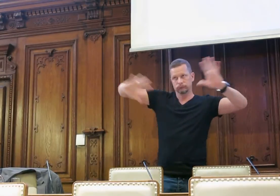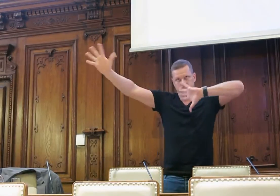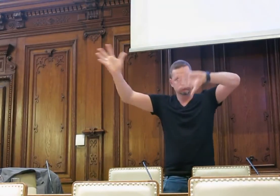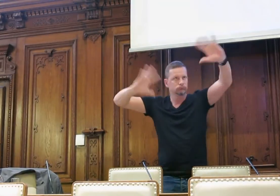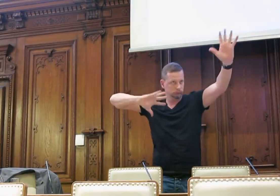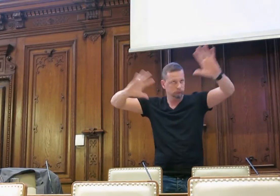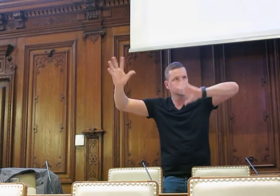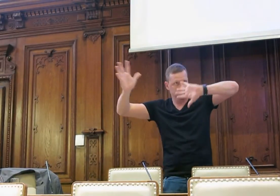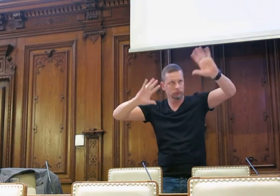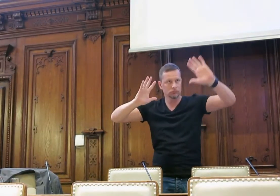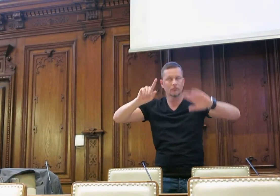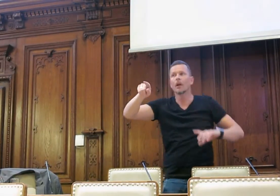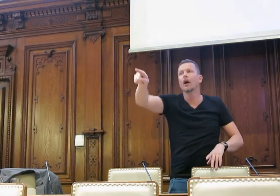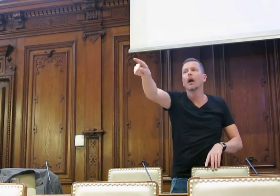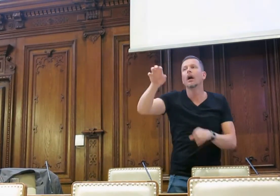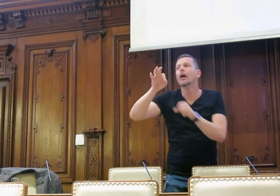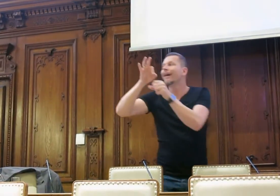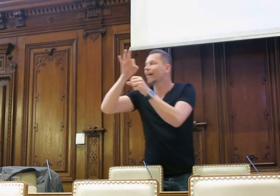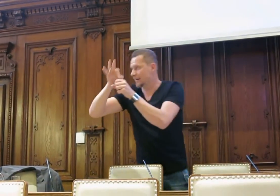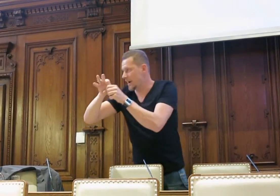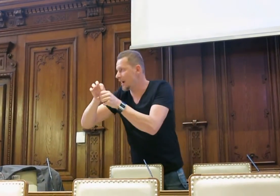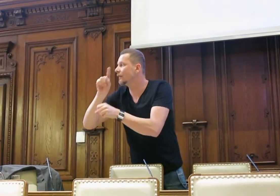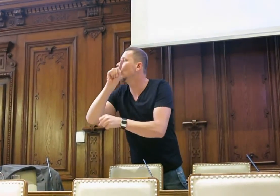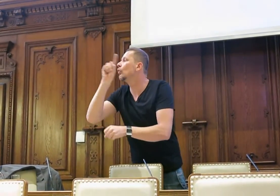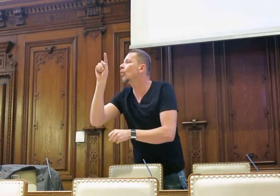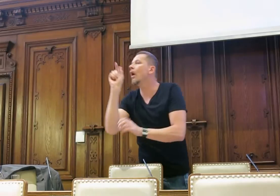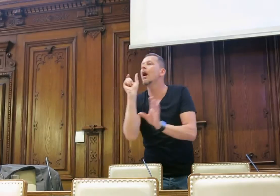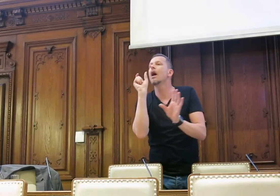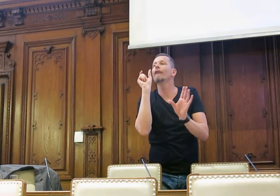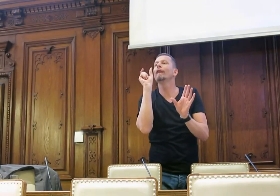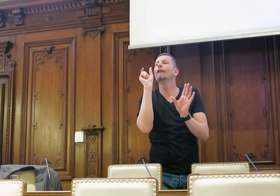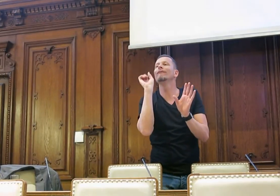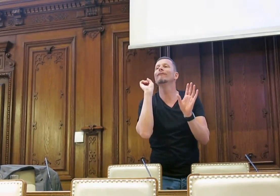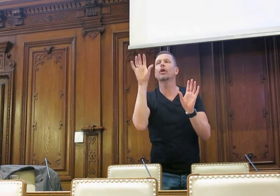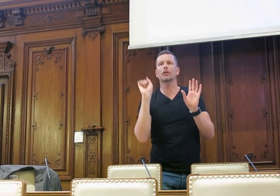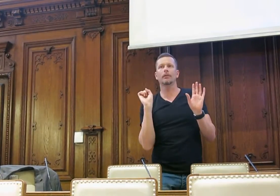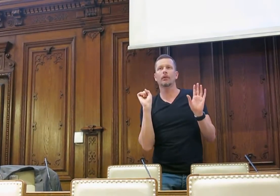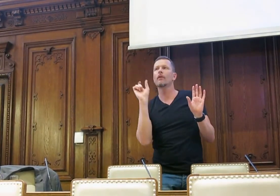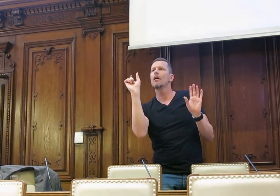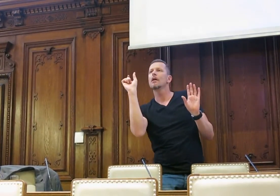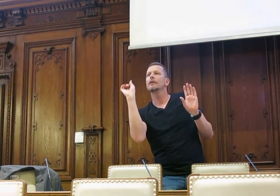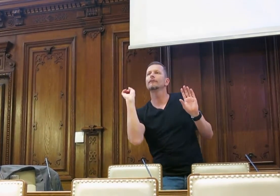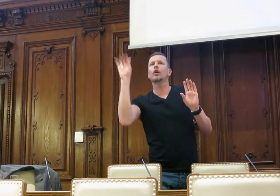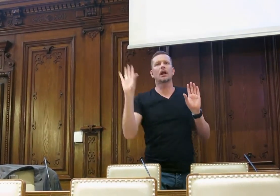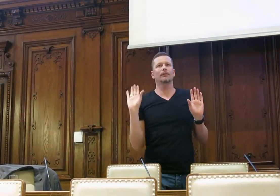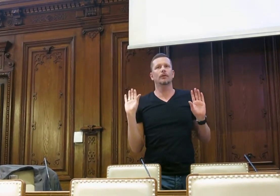Ich werde das jetzt in die Wärmsprache präsentieren, und die Karin wird jetzt nur noch einzelne Wörter